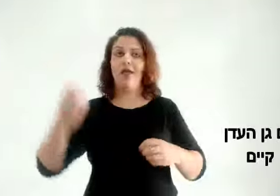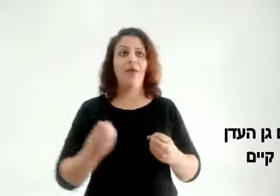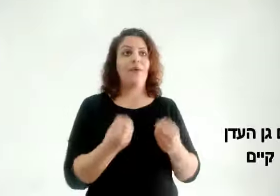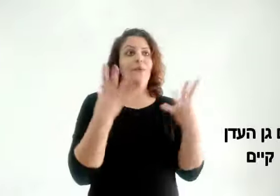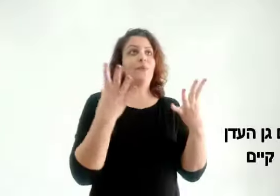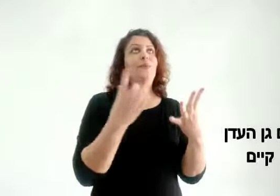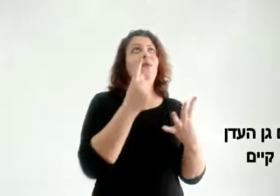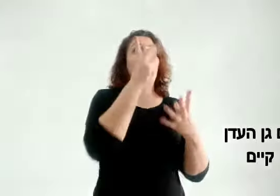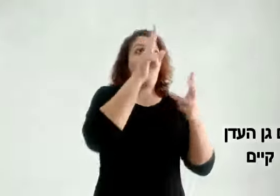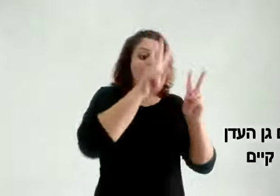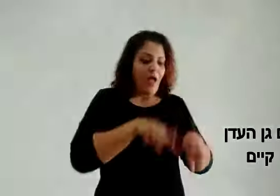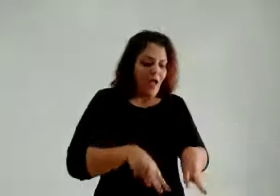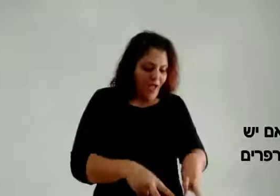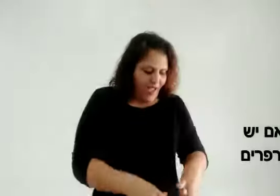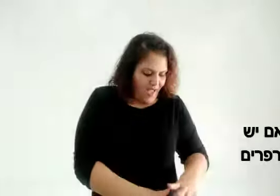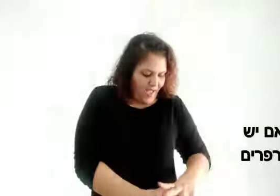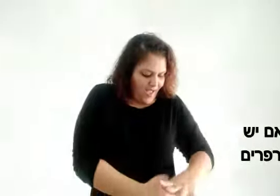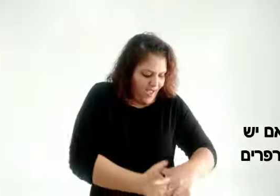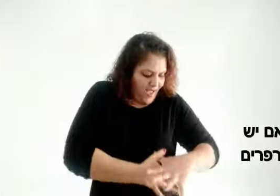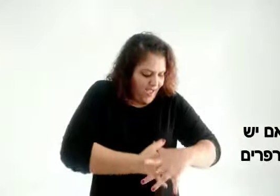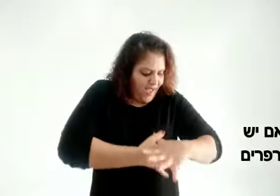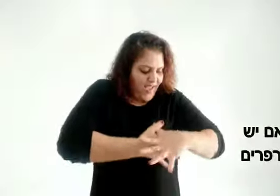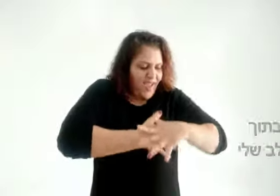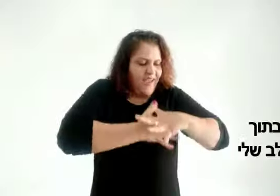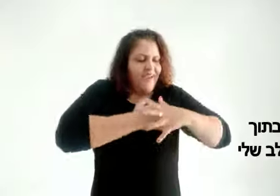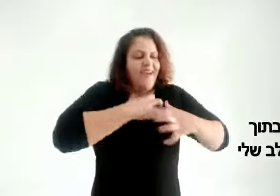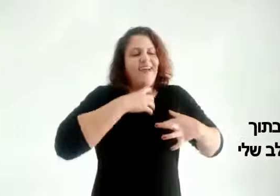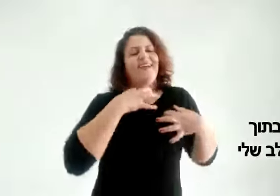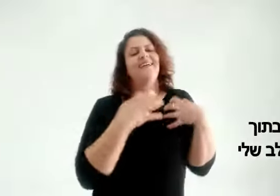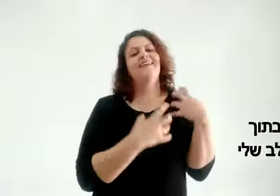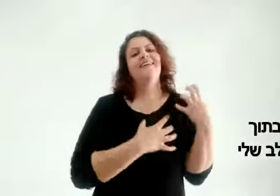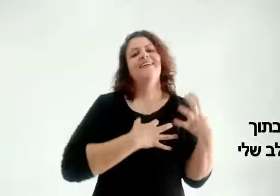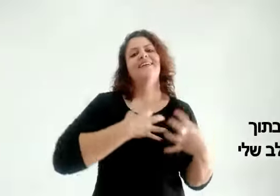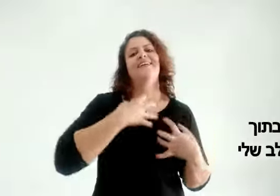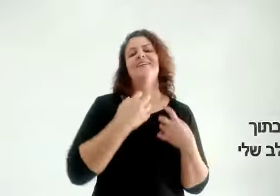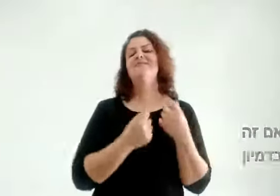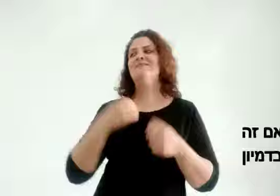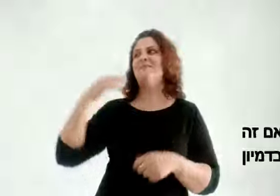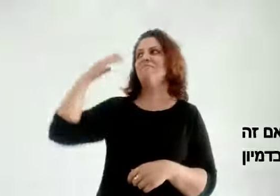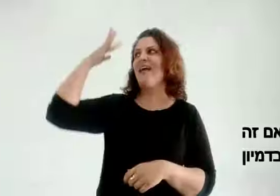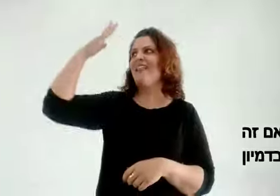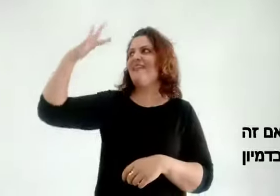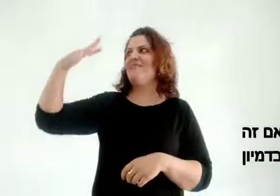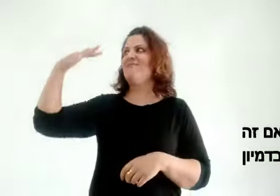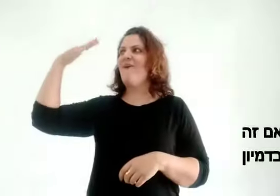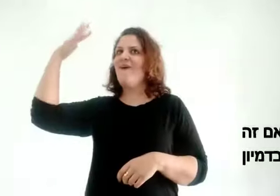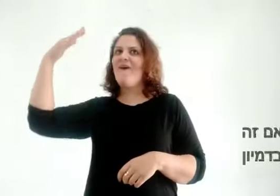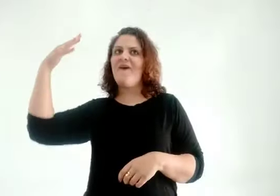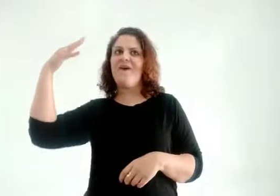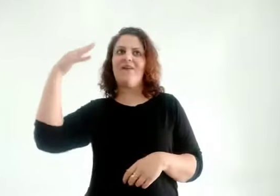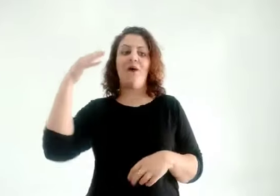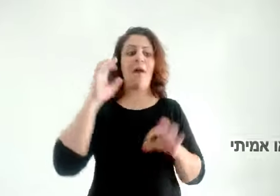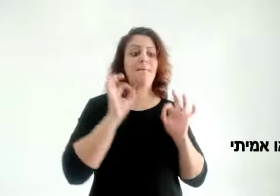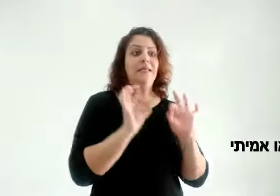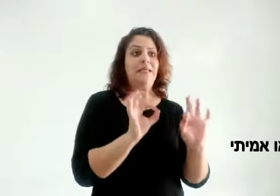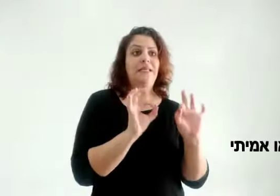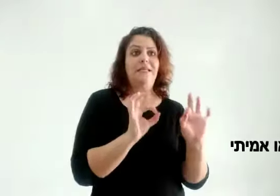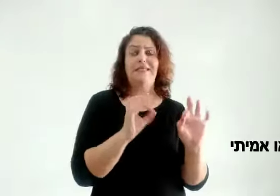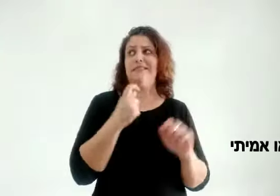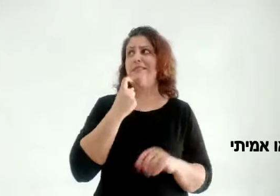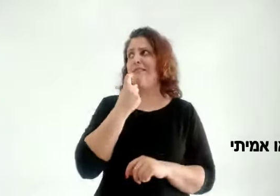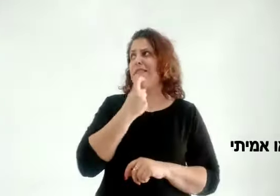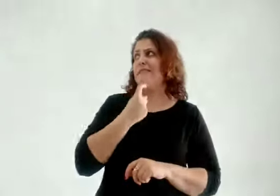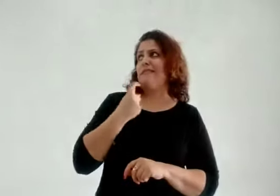דמיונים גן העדן קיים ואם יש פה פרים בתוך הלב שלי אם זה בדמיון או